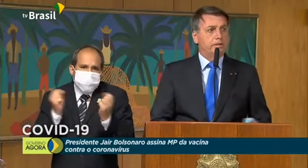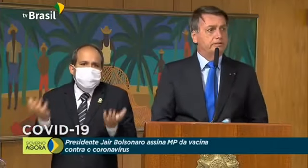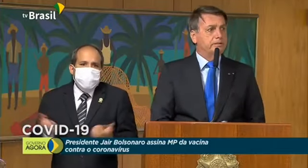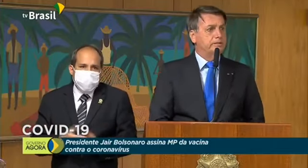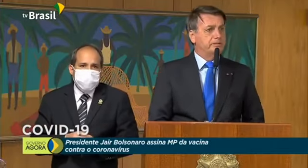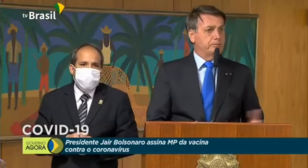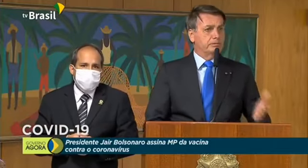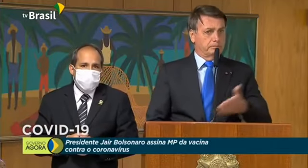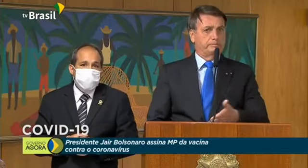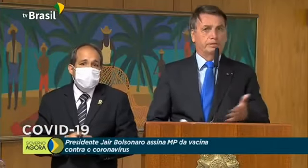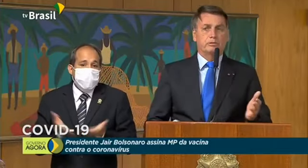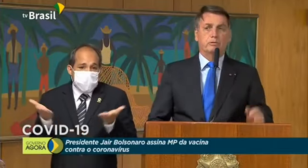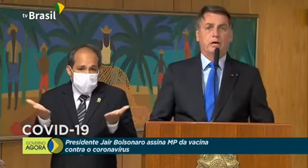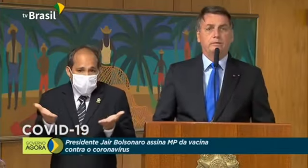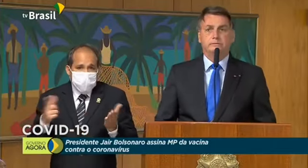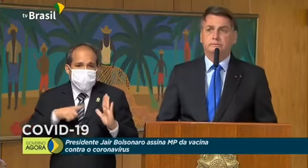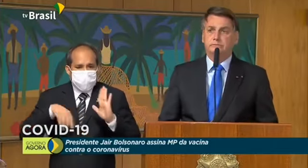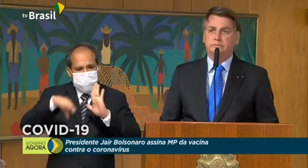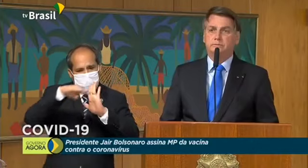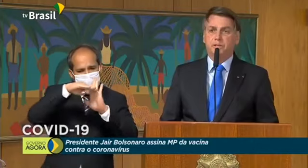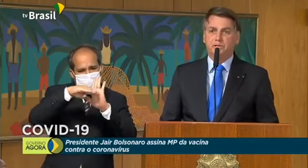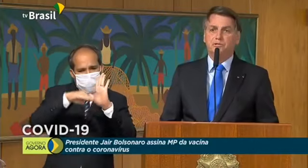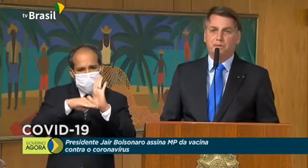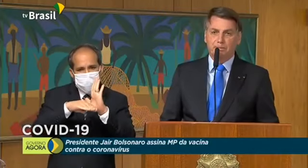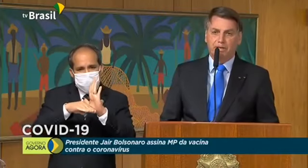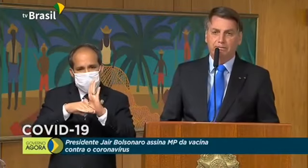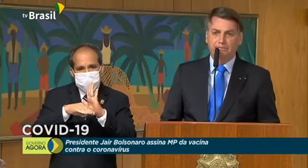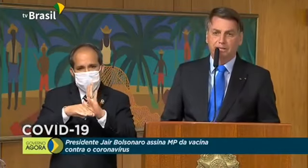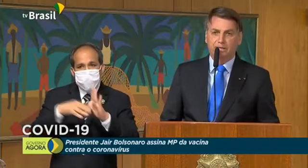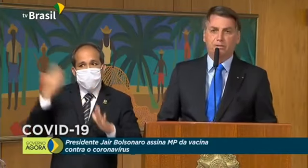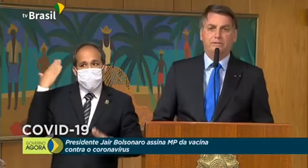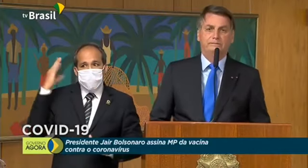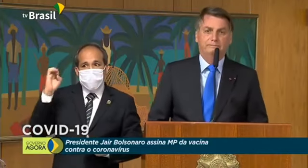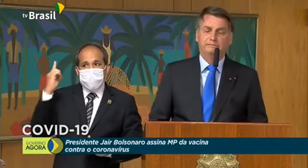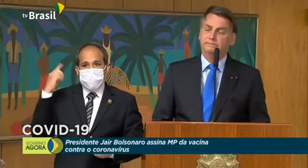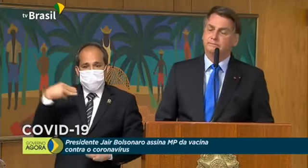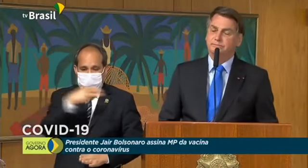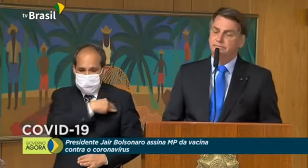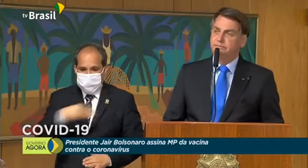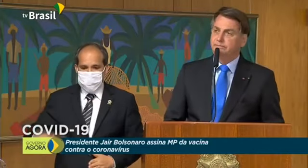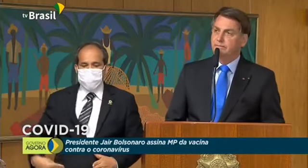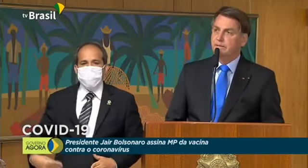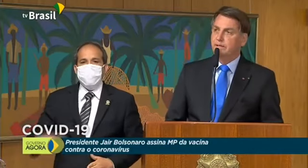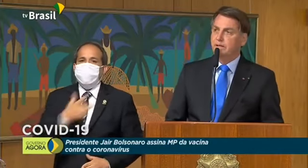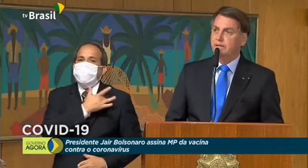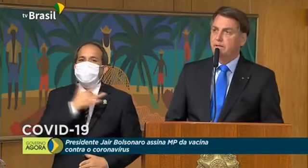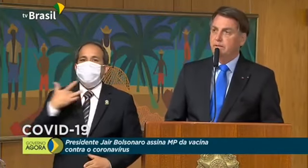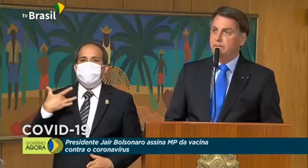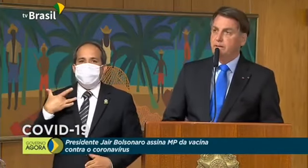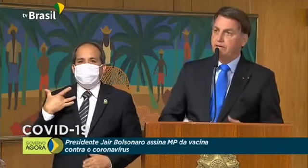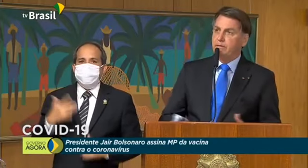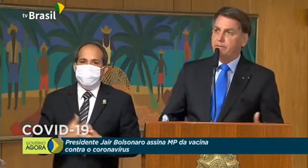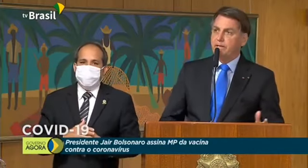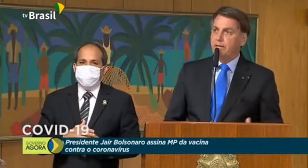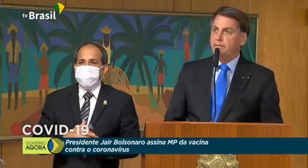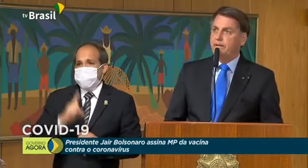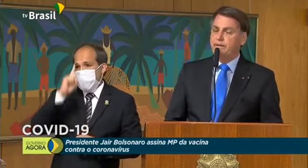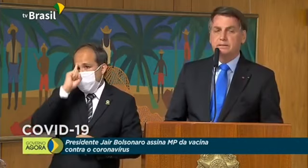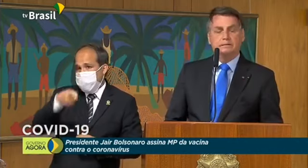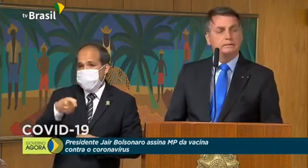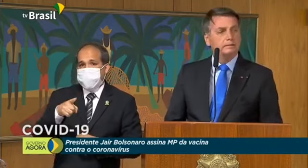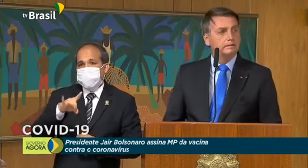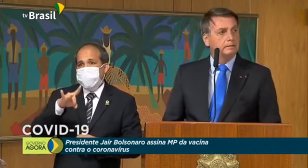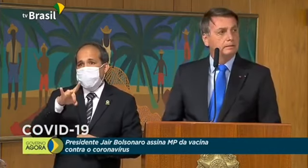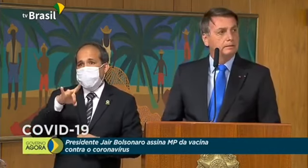Hoje, tínhamos um protocolo do ministro primeiro da saúde, que mandava aplicar